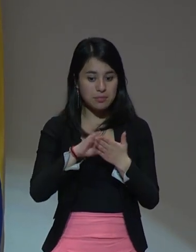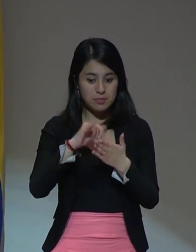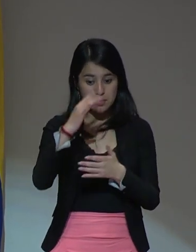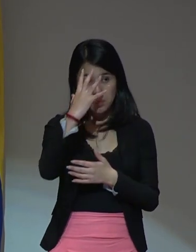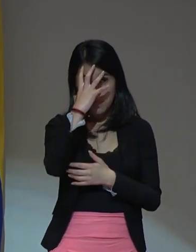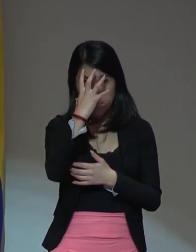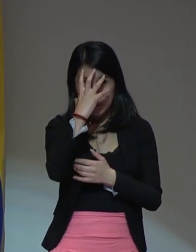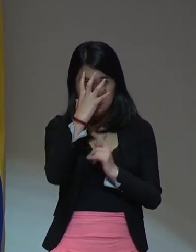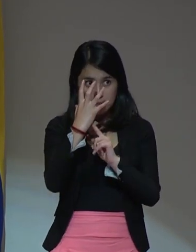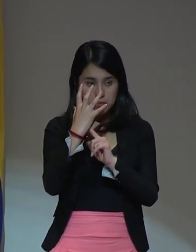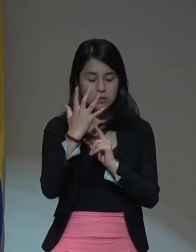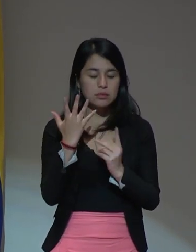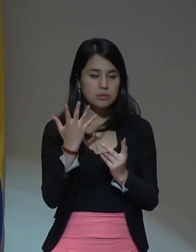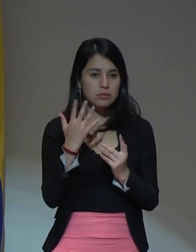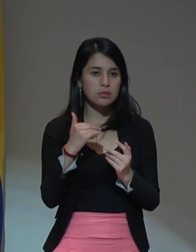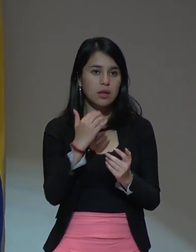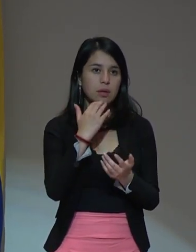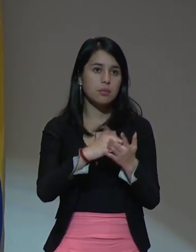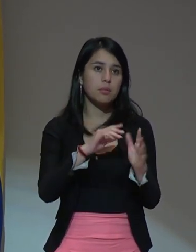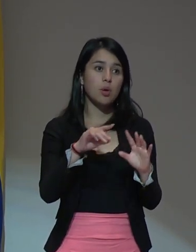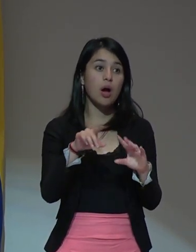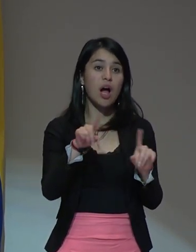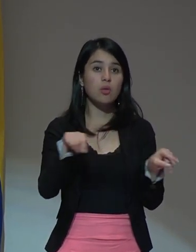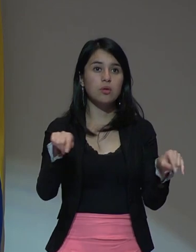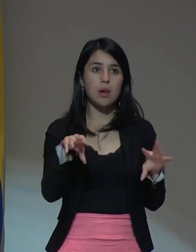es algo que no se habla.